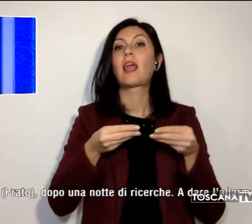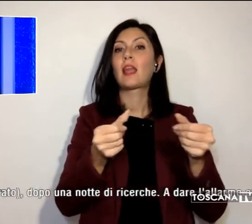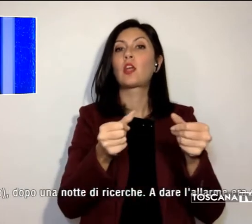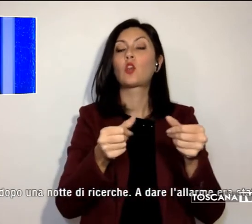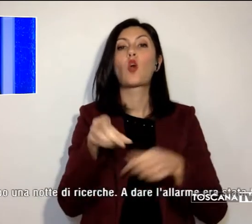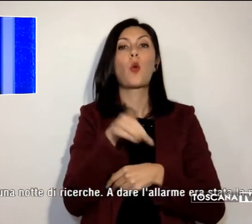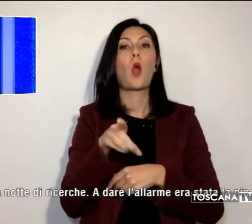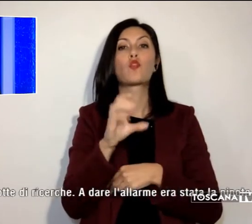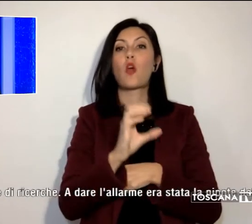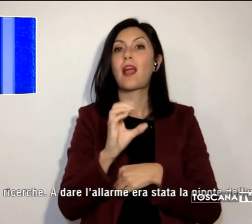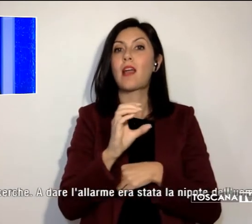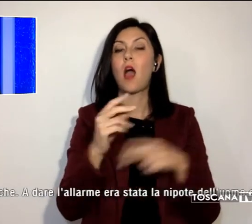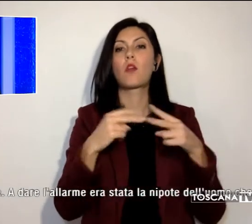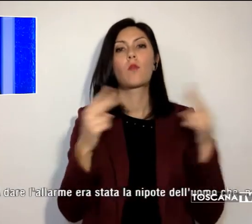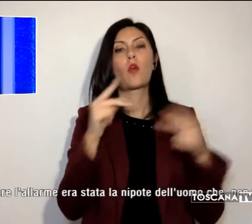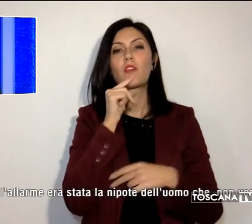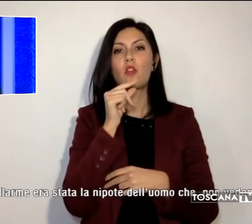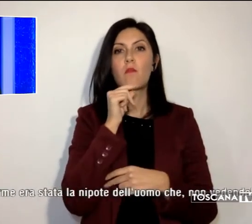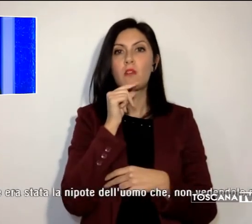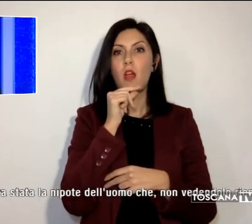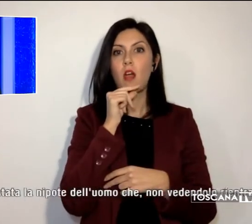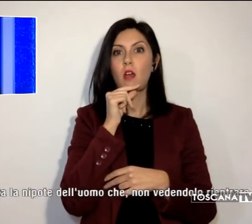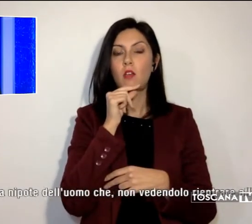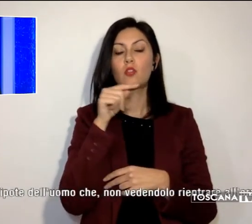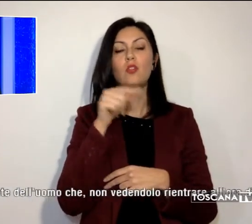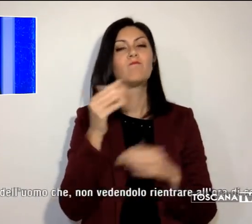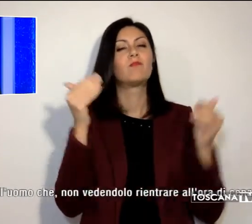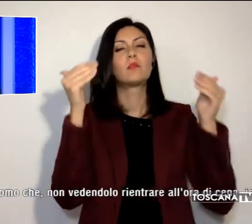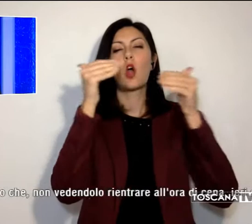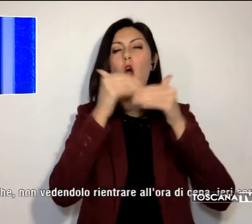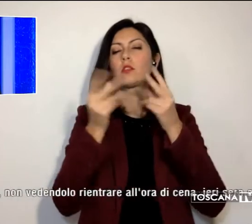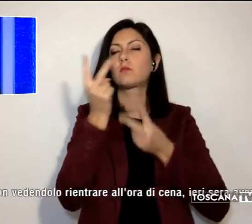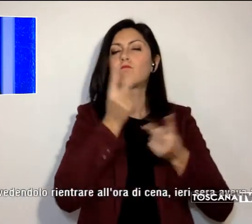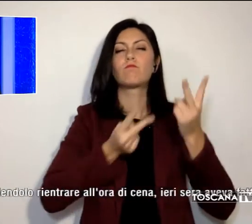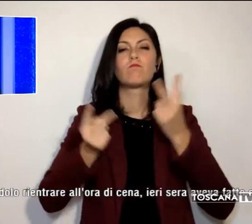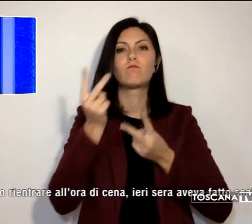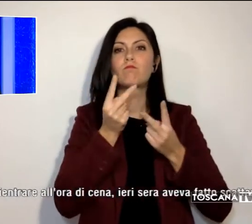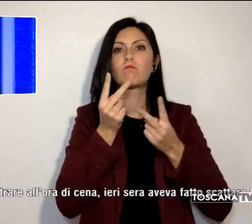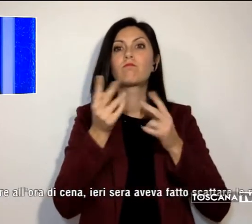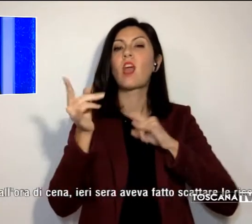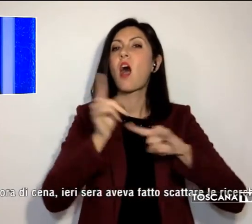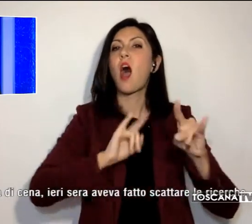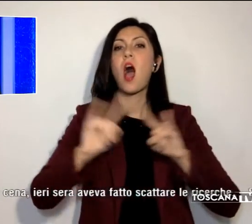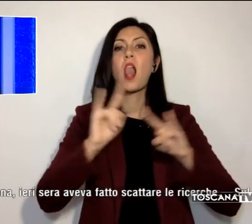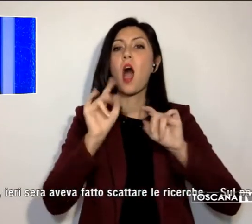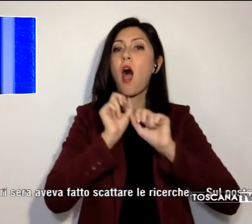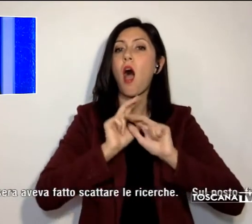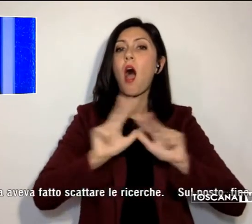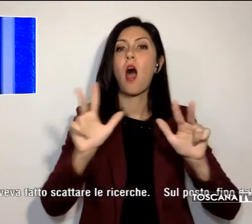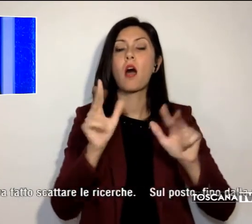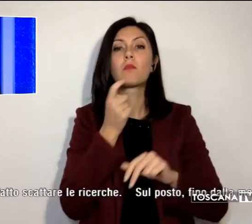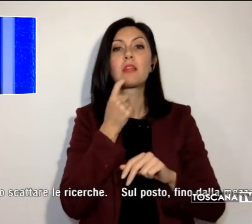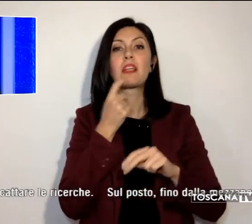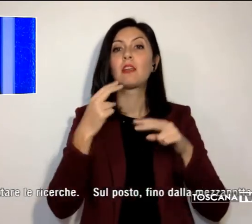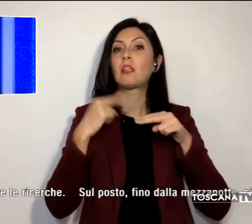provincia di Prato, dopo una notte di ricerche. A dare l'allarme, era stata la nipote dell'uomo